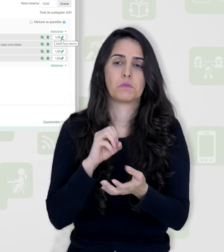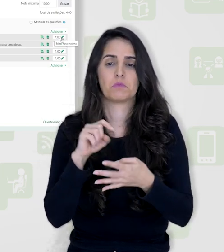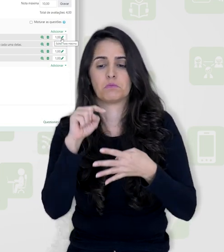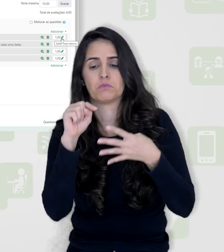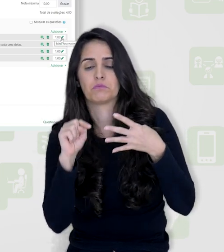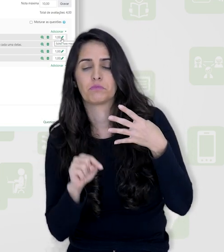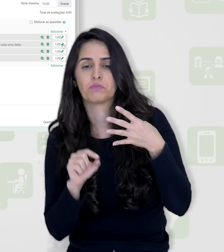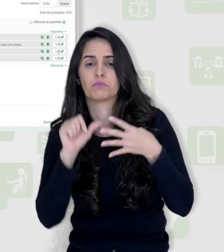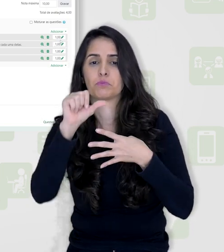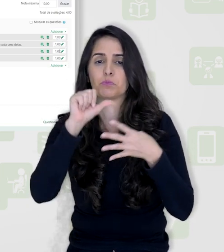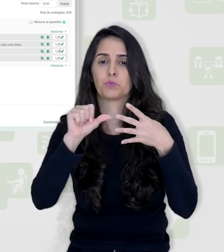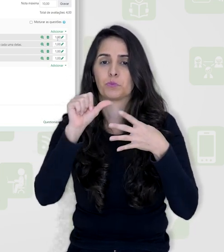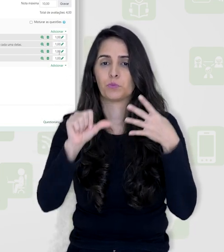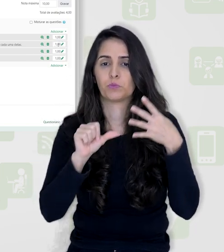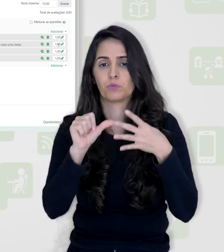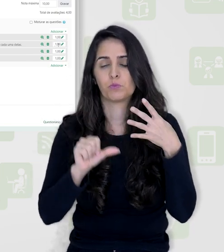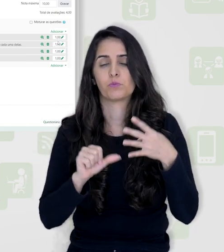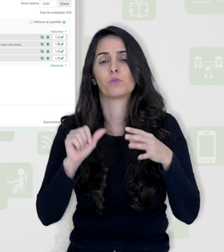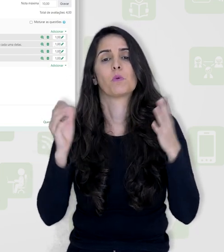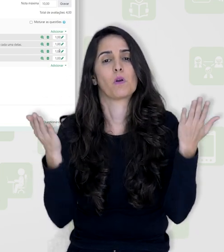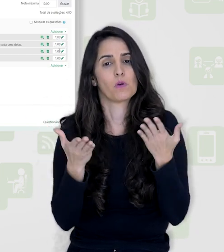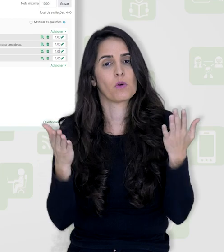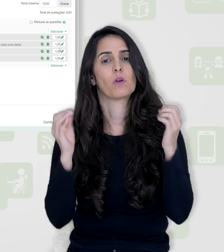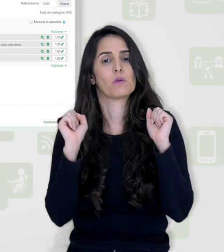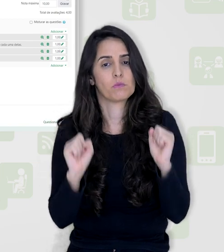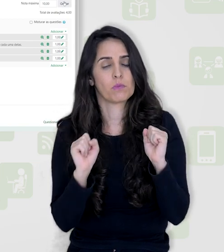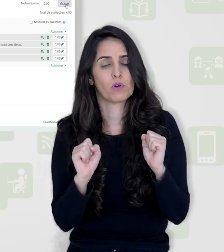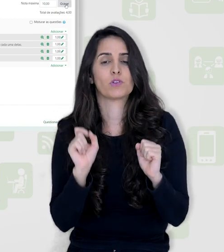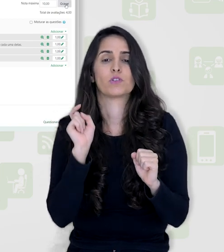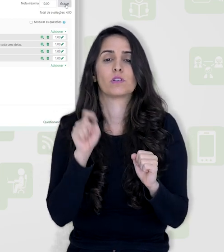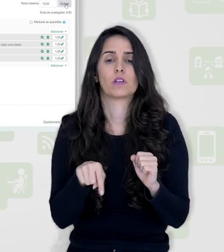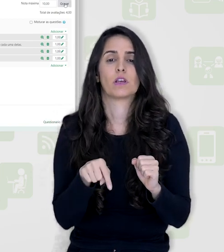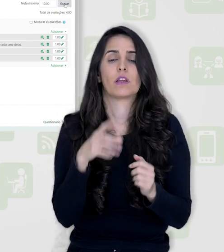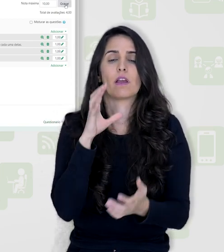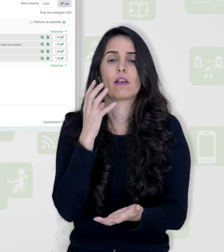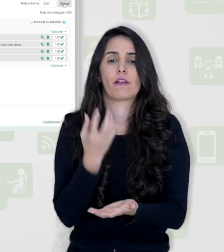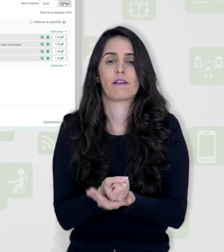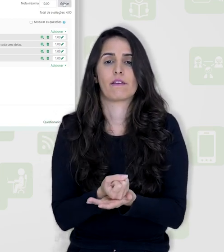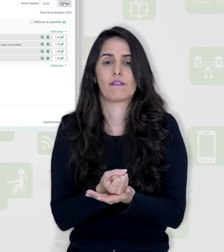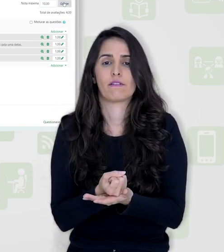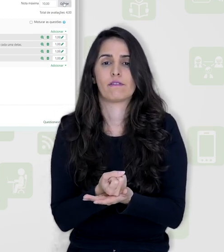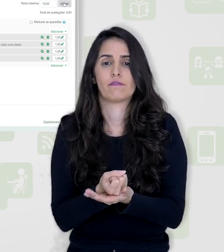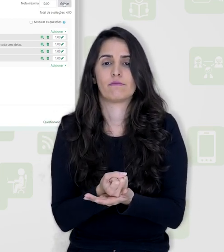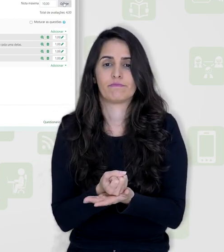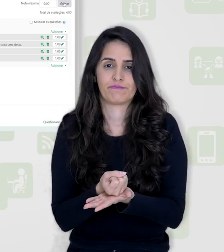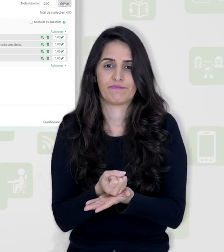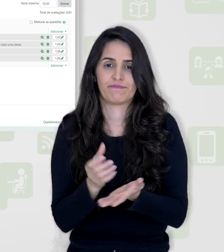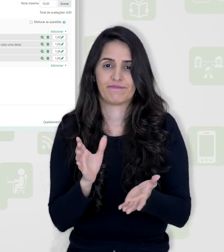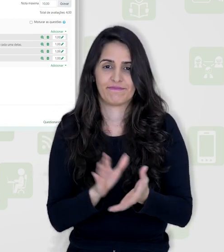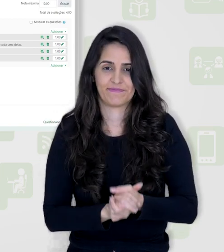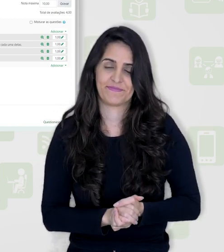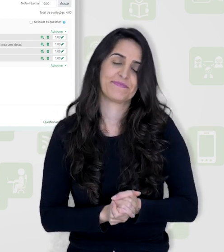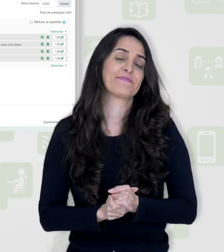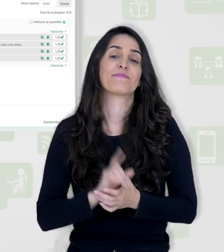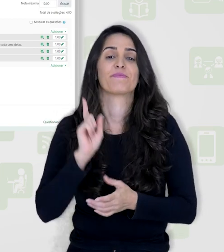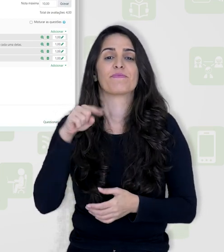entre as questões, eu posso fazer neste momento e depois eu clico aqui em gravar.